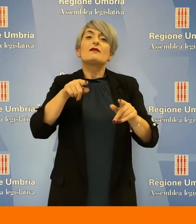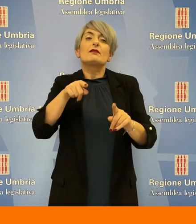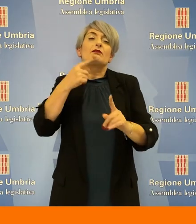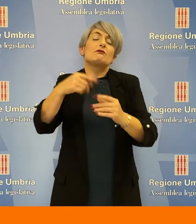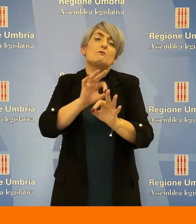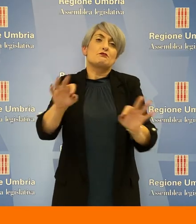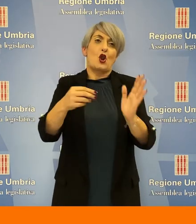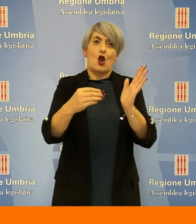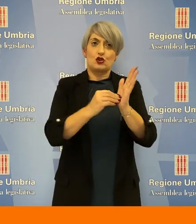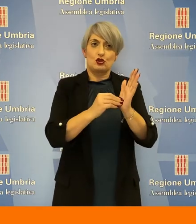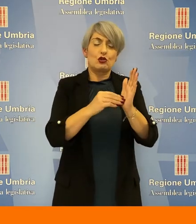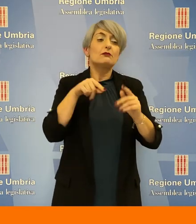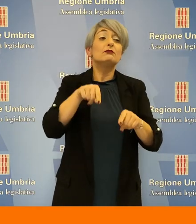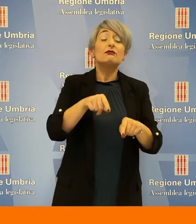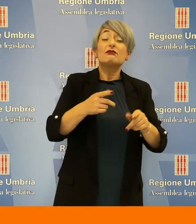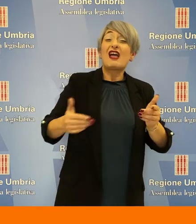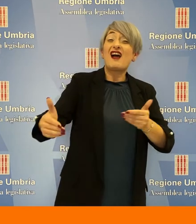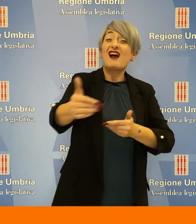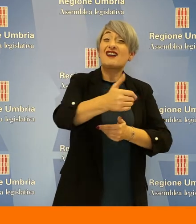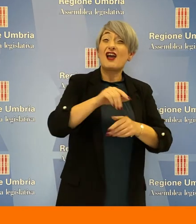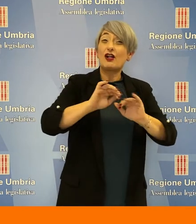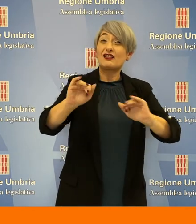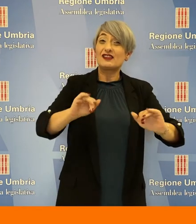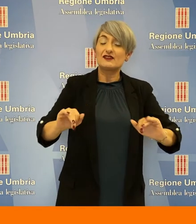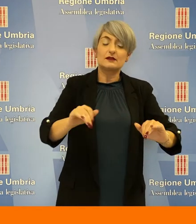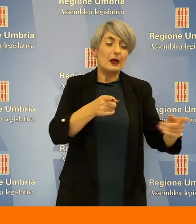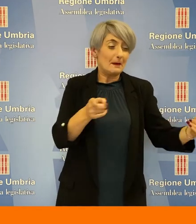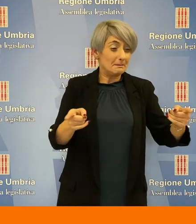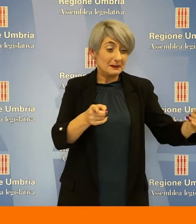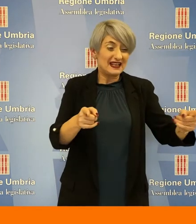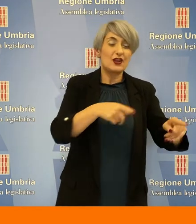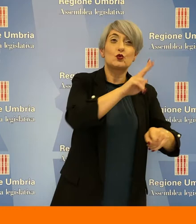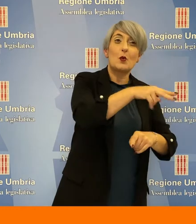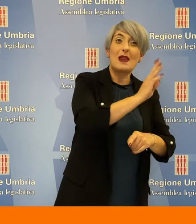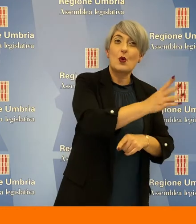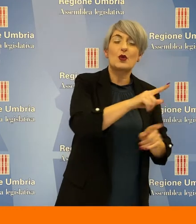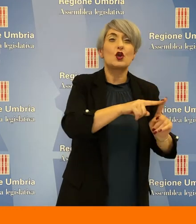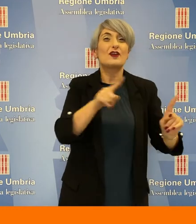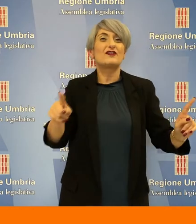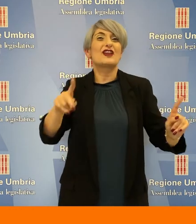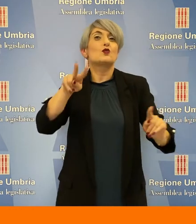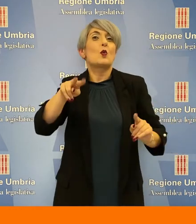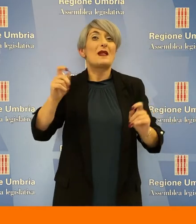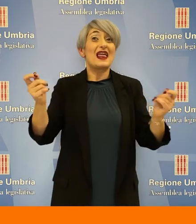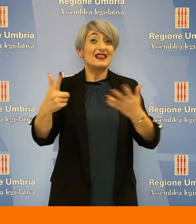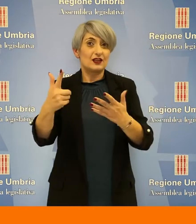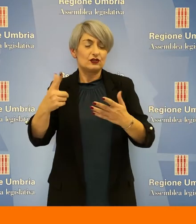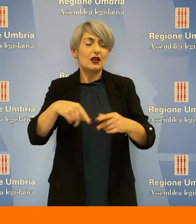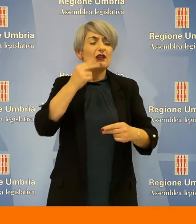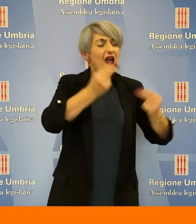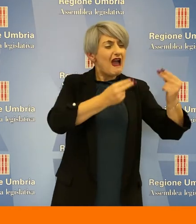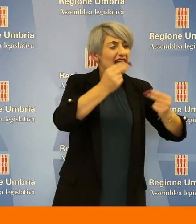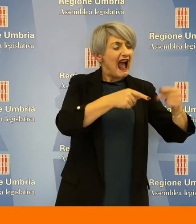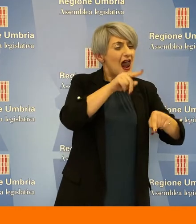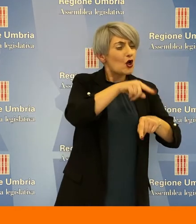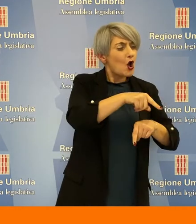questione va dal 2014 al 2017 dalle verifiche effettuate le sanzioni relative al 2014 risultano essere